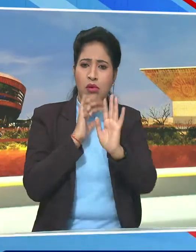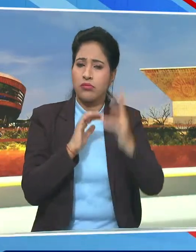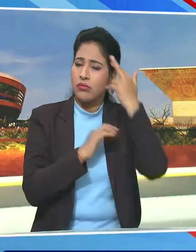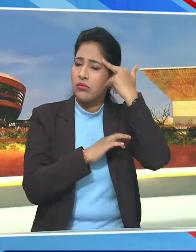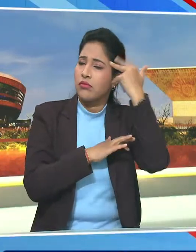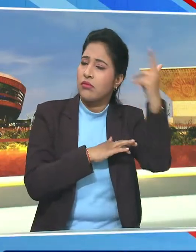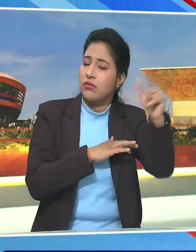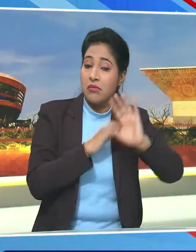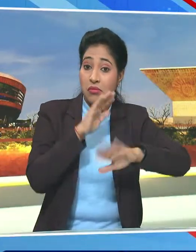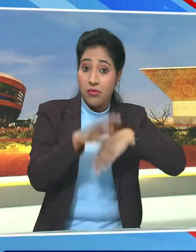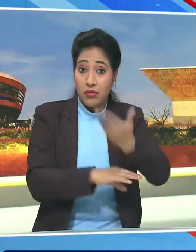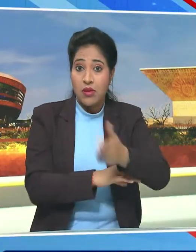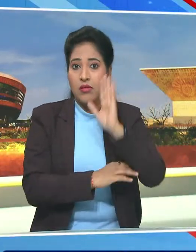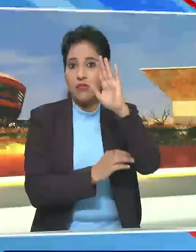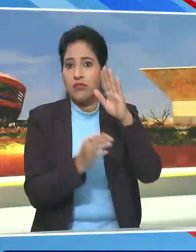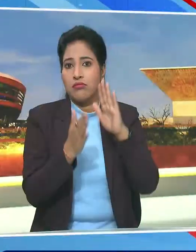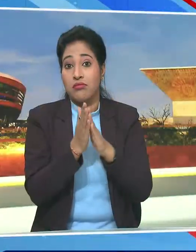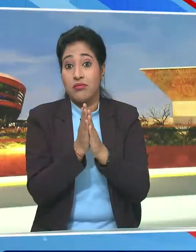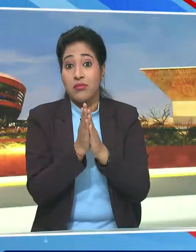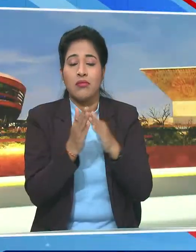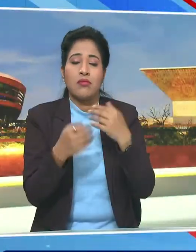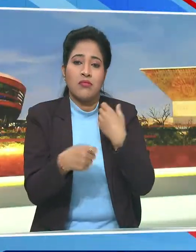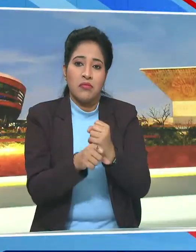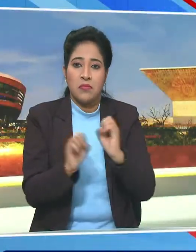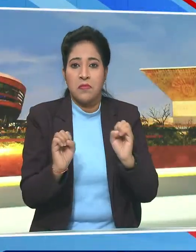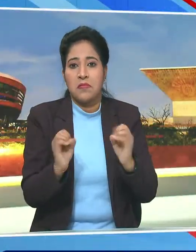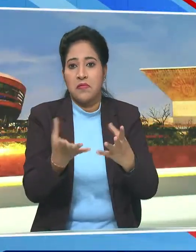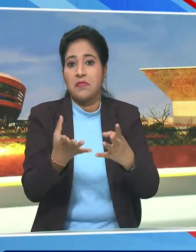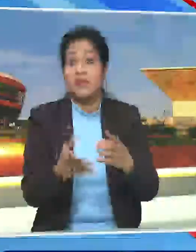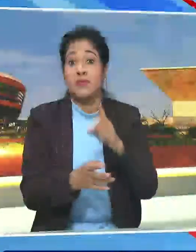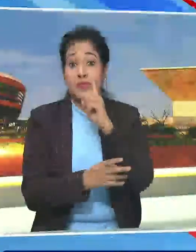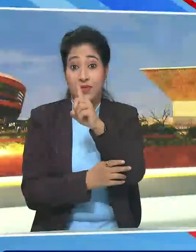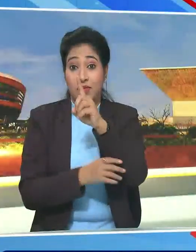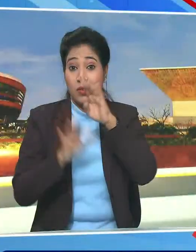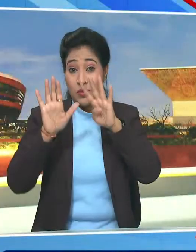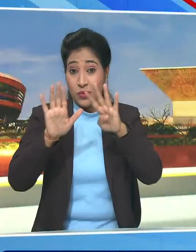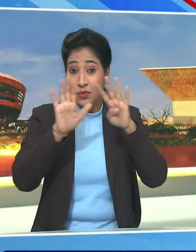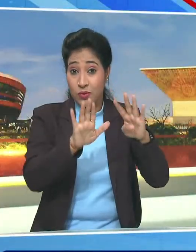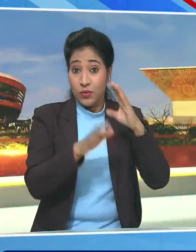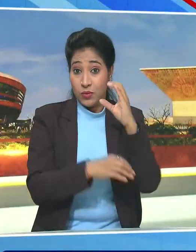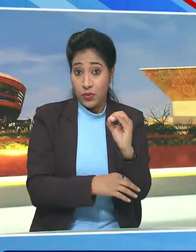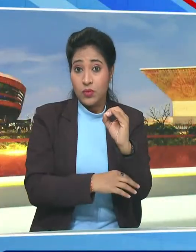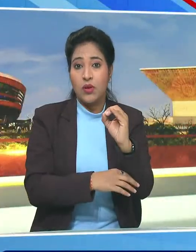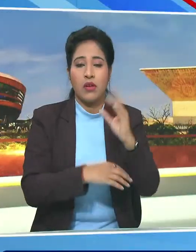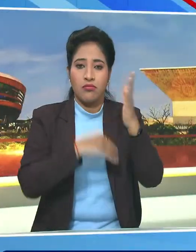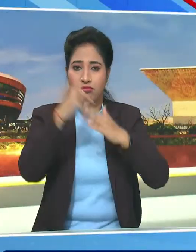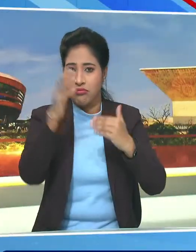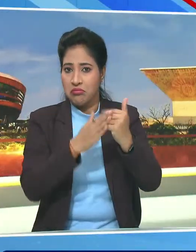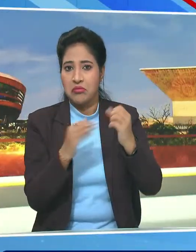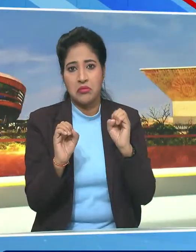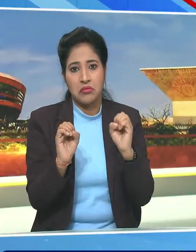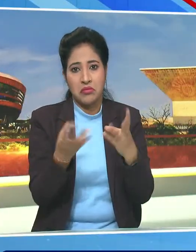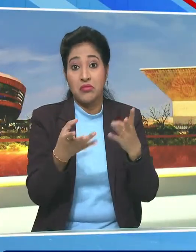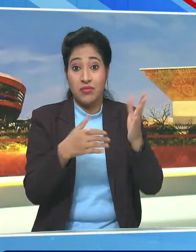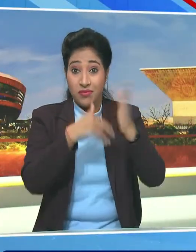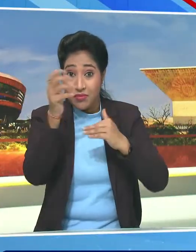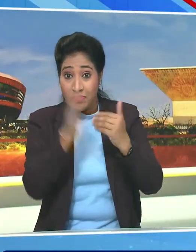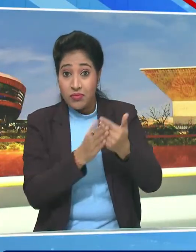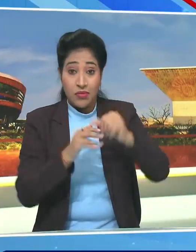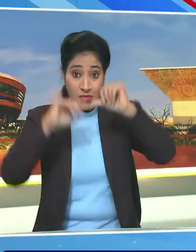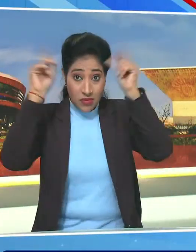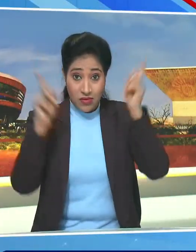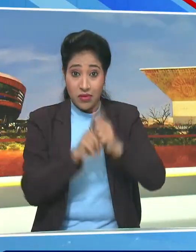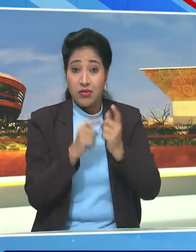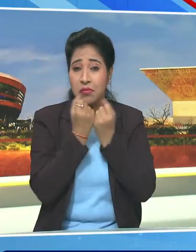जिसके बाद मंदिर का निर्मान शुरू कराया गया 1990 में इसका निर्मान शुरू हुआ निर्मान में